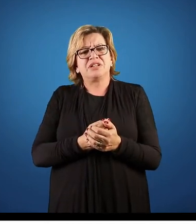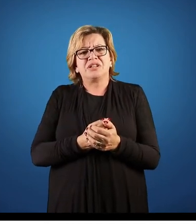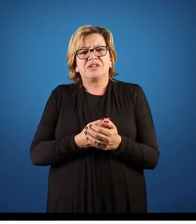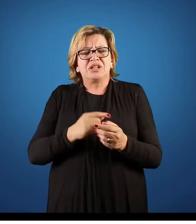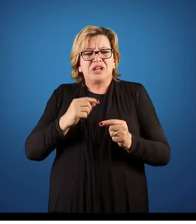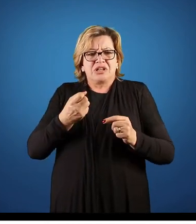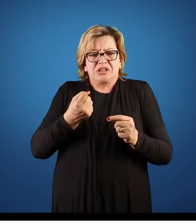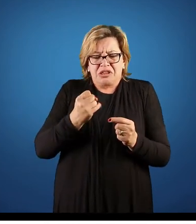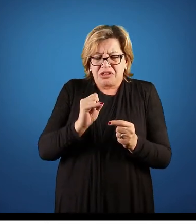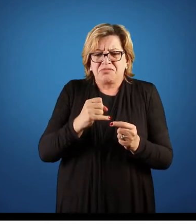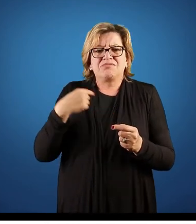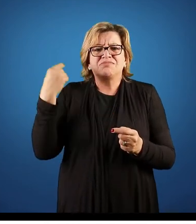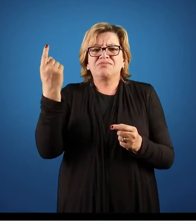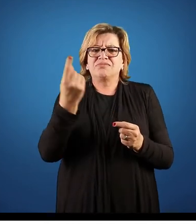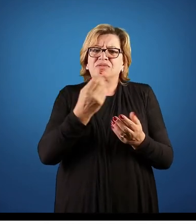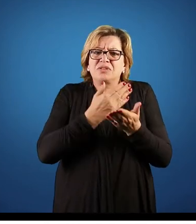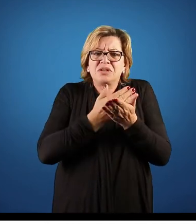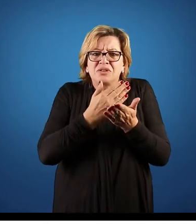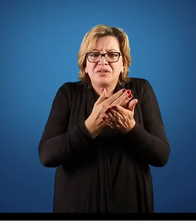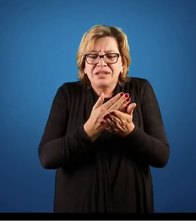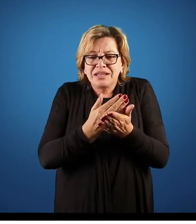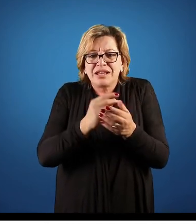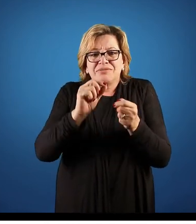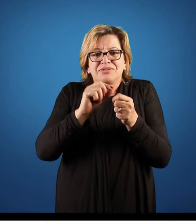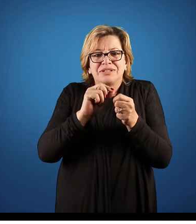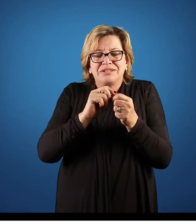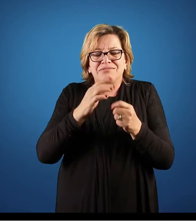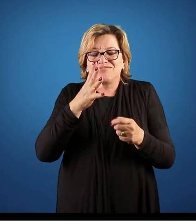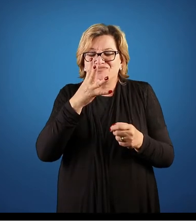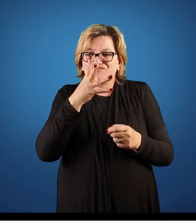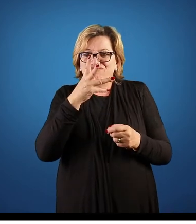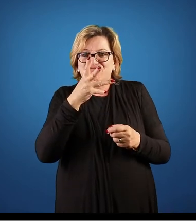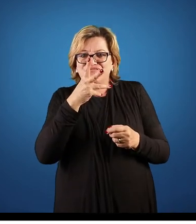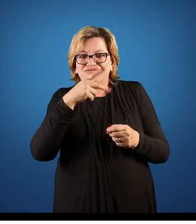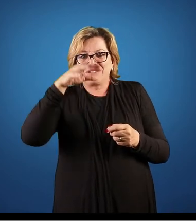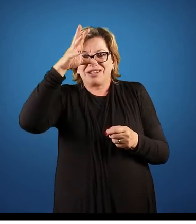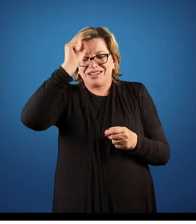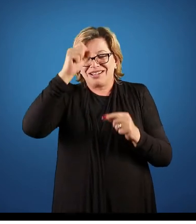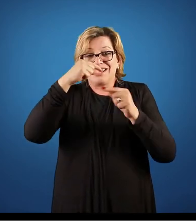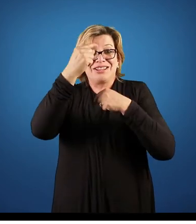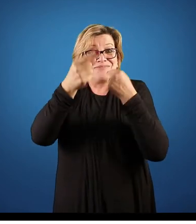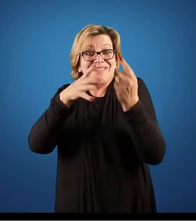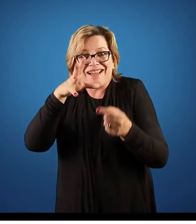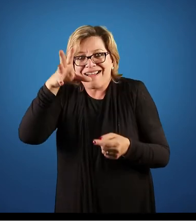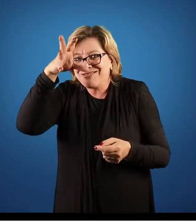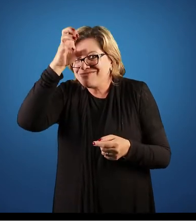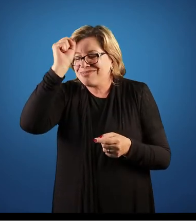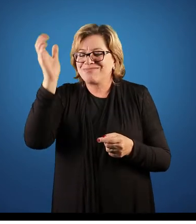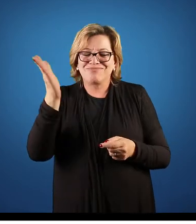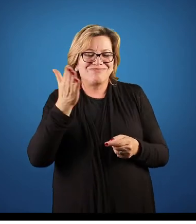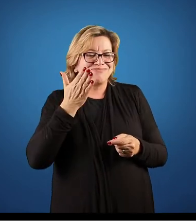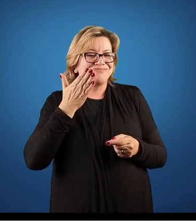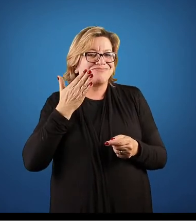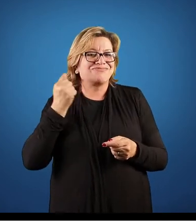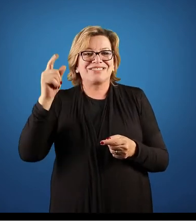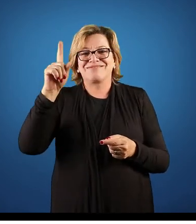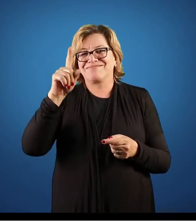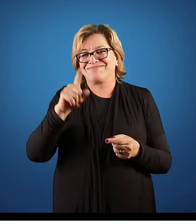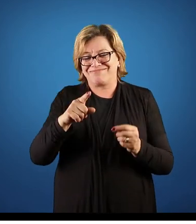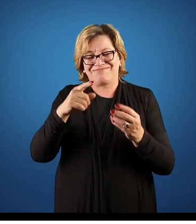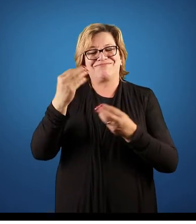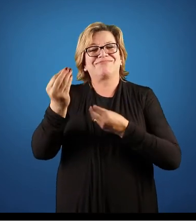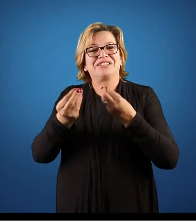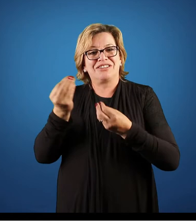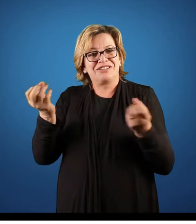Quando nós começamos a fazer alguma coisa, nós demoramos muito tempo para aprendê-la. Quando nós aprendemos, ela fica mais fácil. E quando ela fica mais fácil, há uma